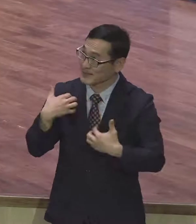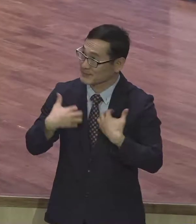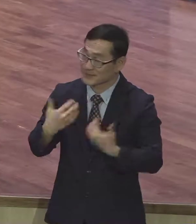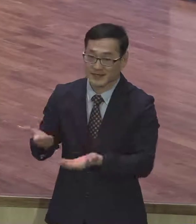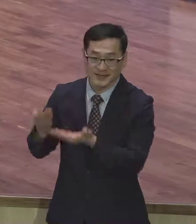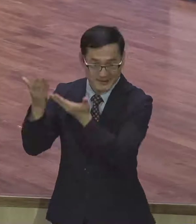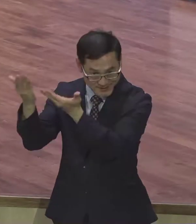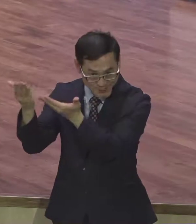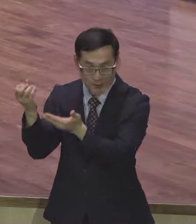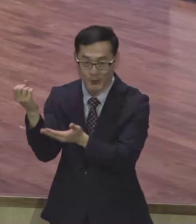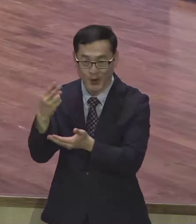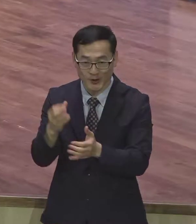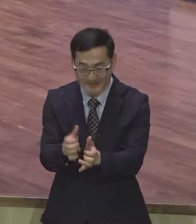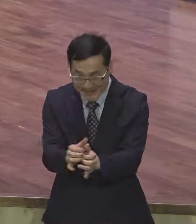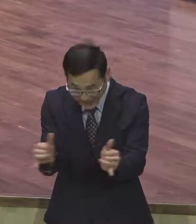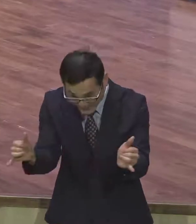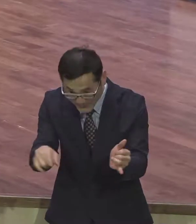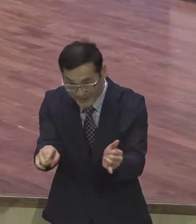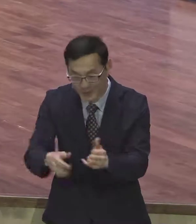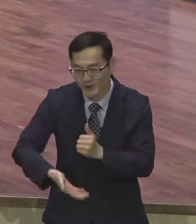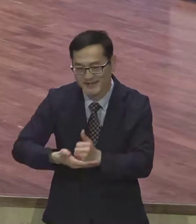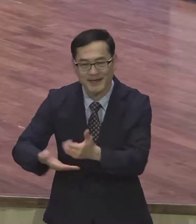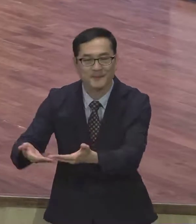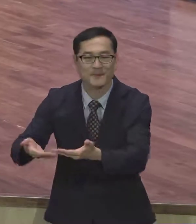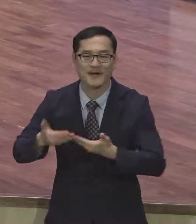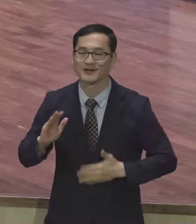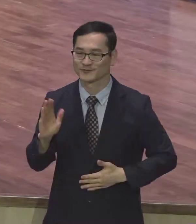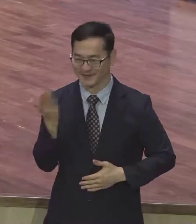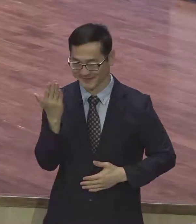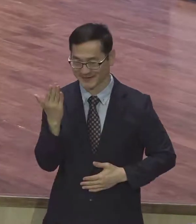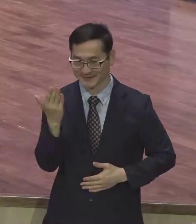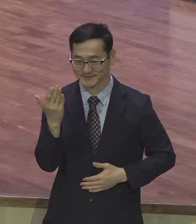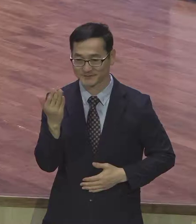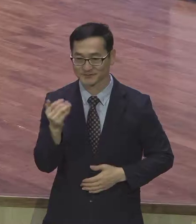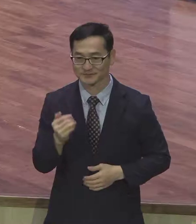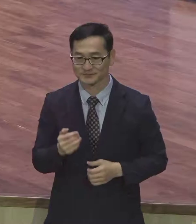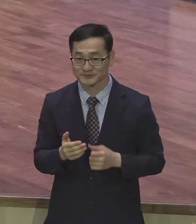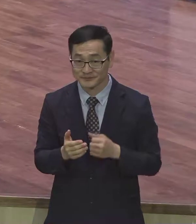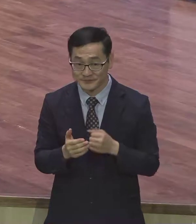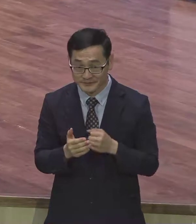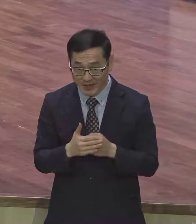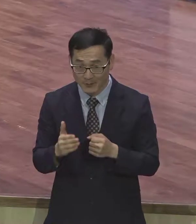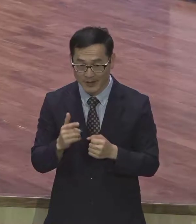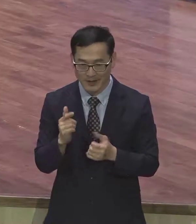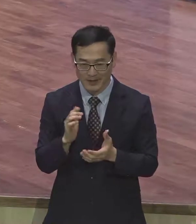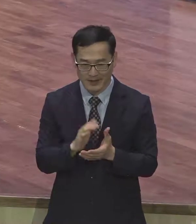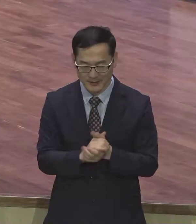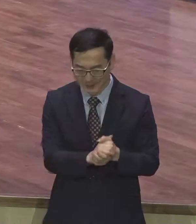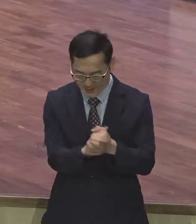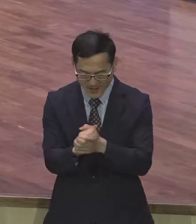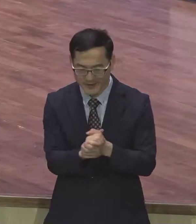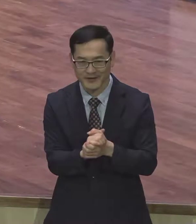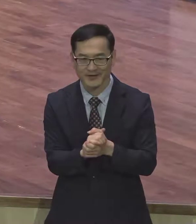하며 사람에게도 칭찬을 받느니라 그러므로 우리가 화평의 일과 서로 덕을 세운 일을